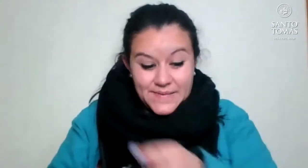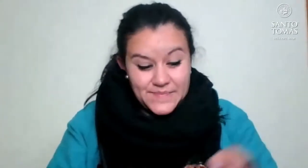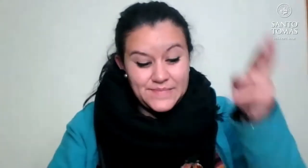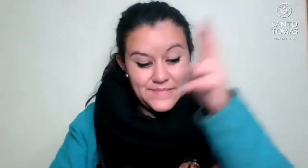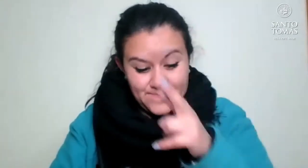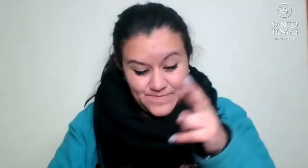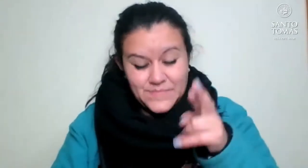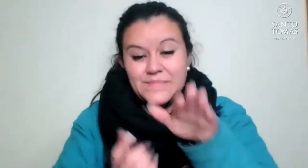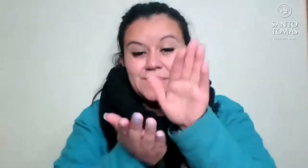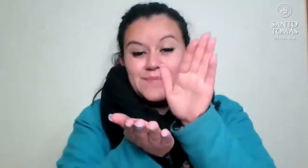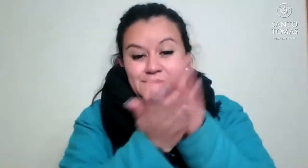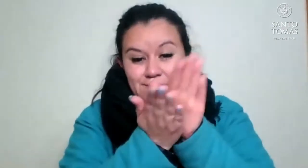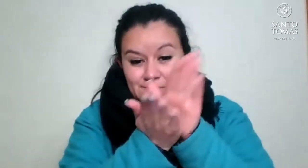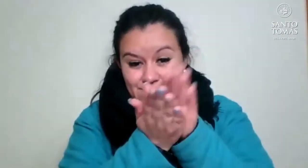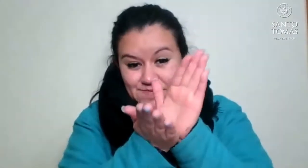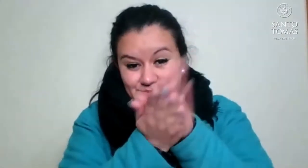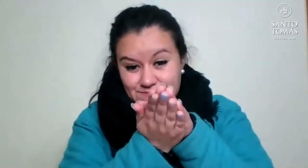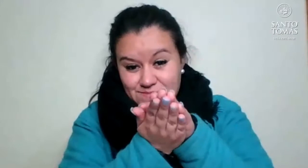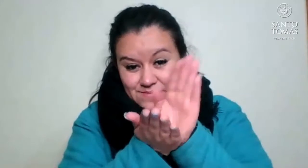La Ligua. Entonces, repaso.